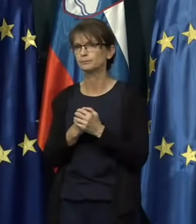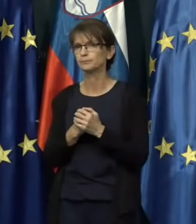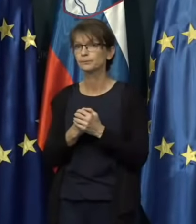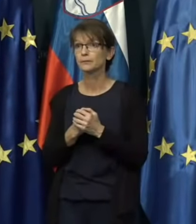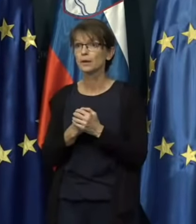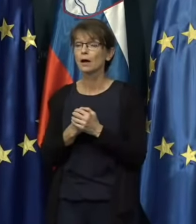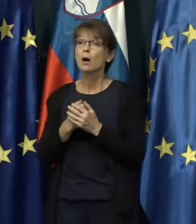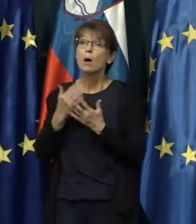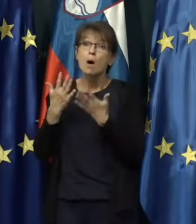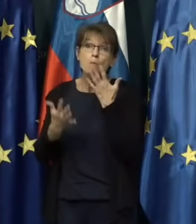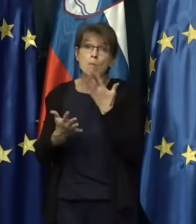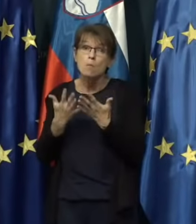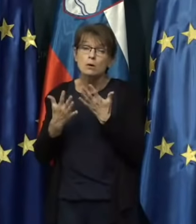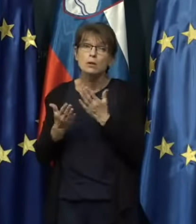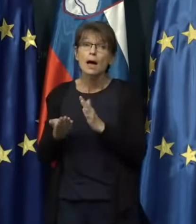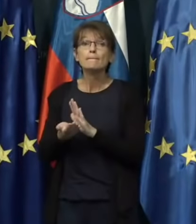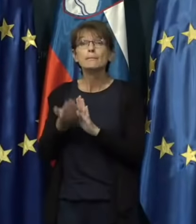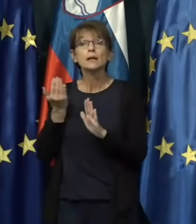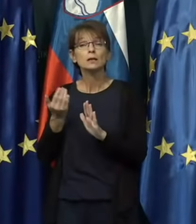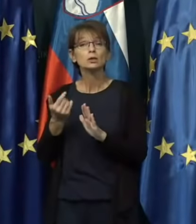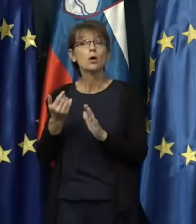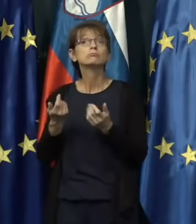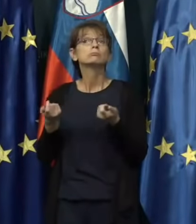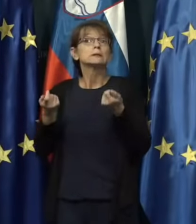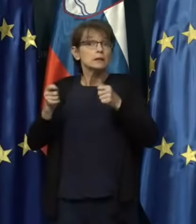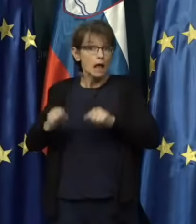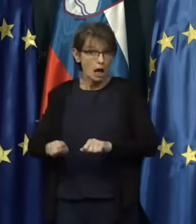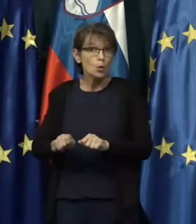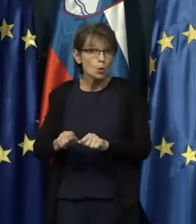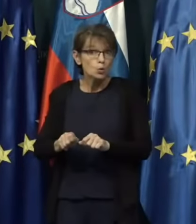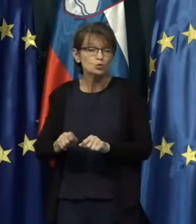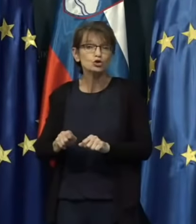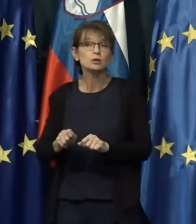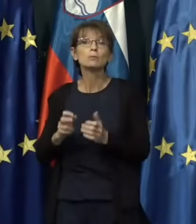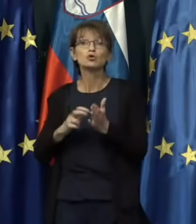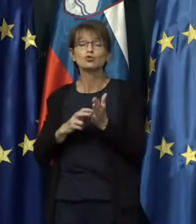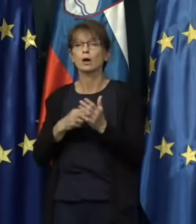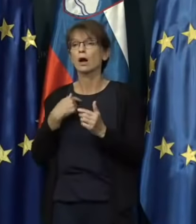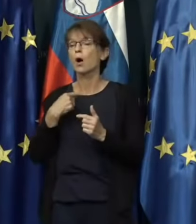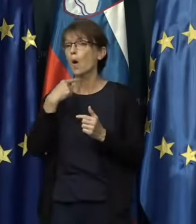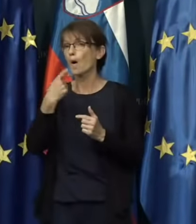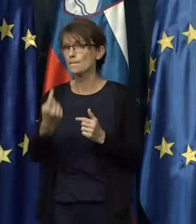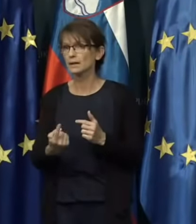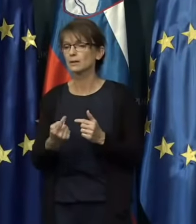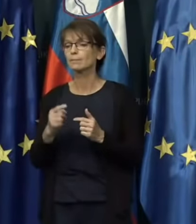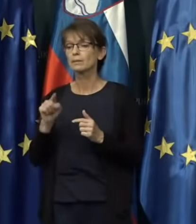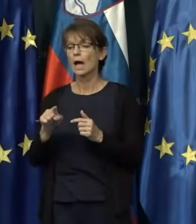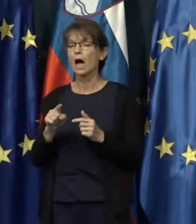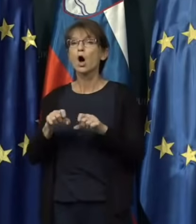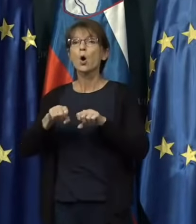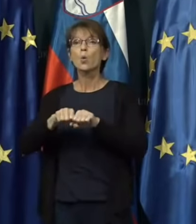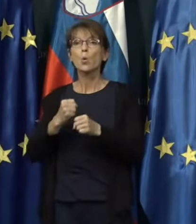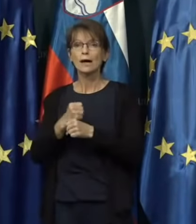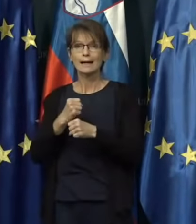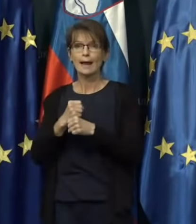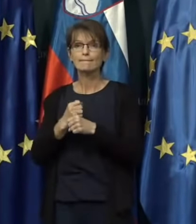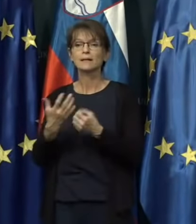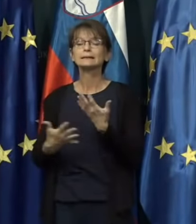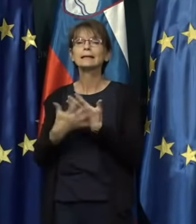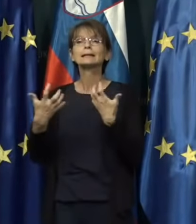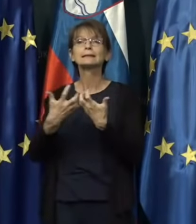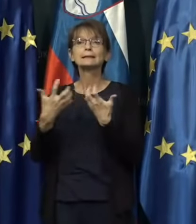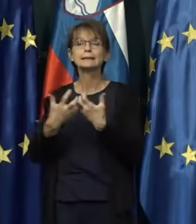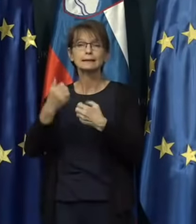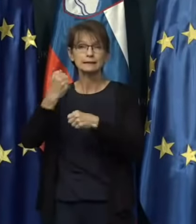Morda preden zaključim, omenim še, da ukrepi za trg dela, ki jih je